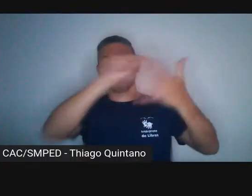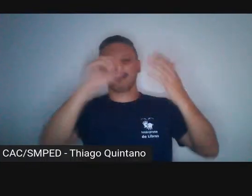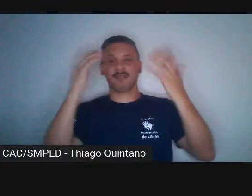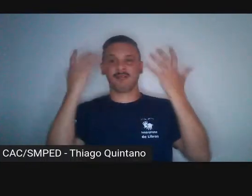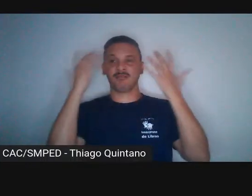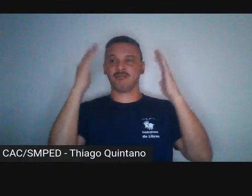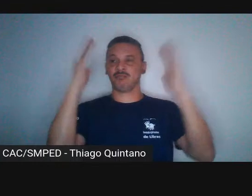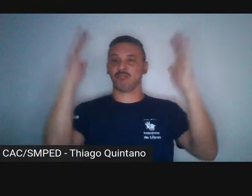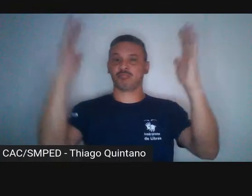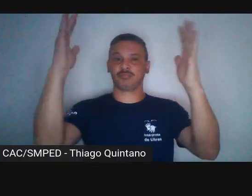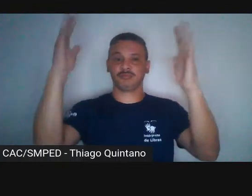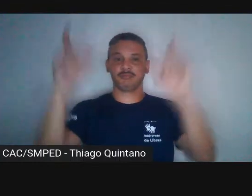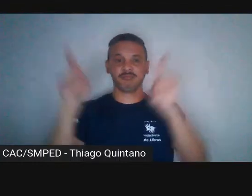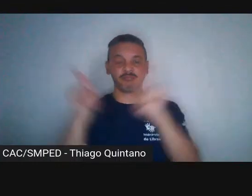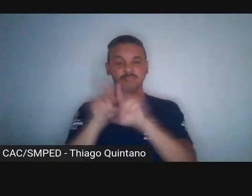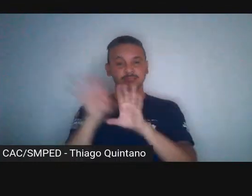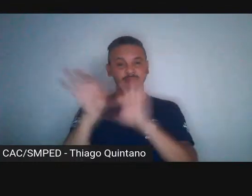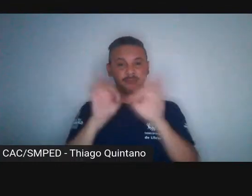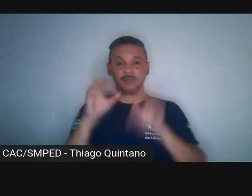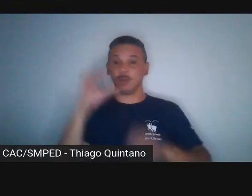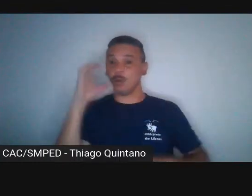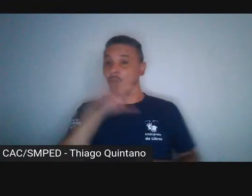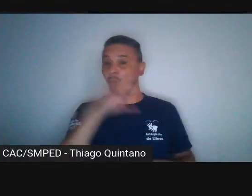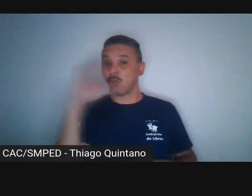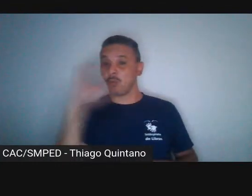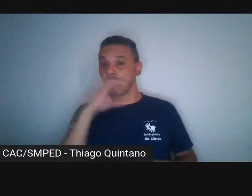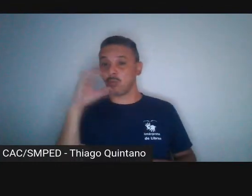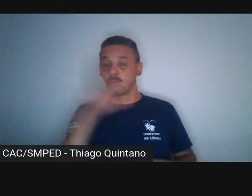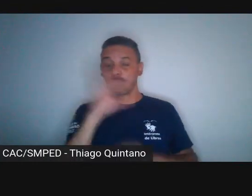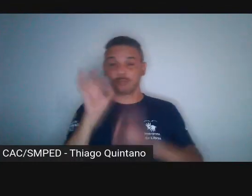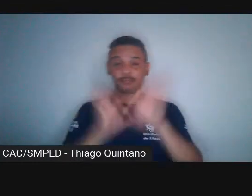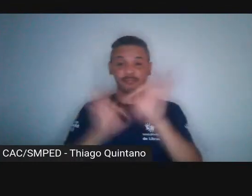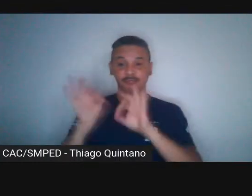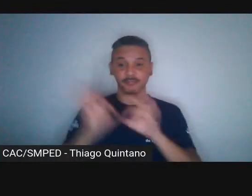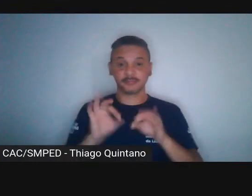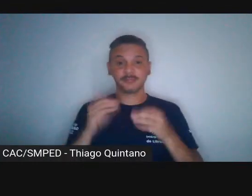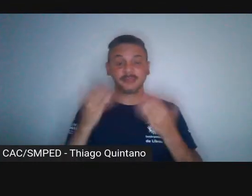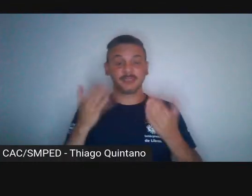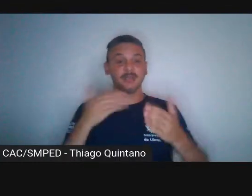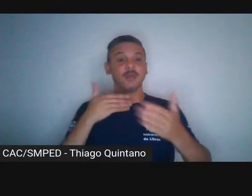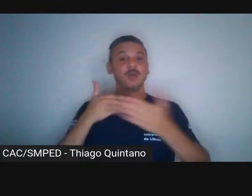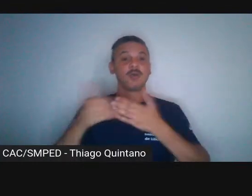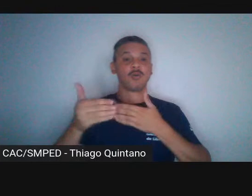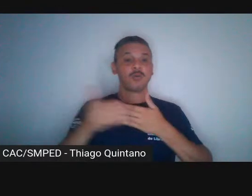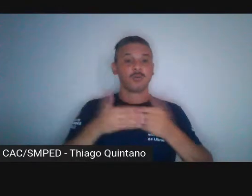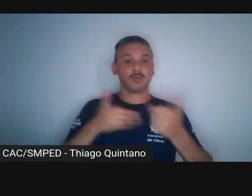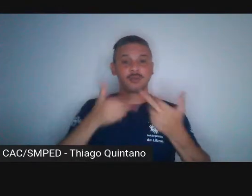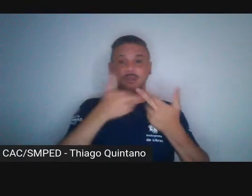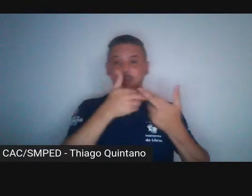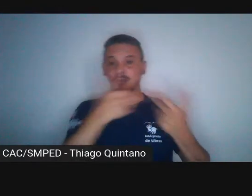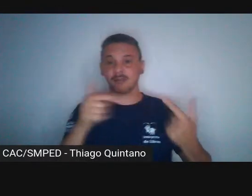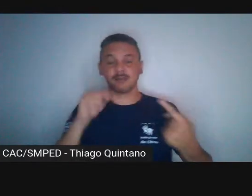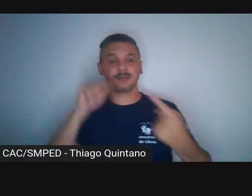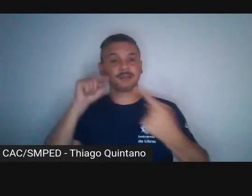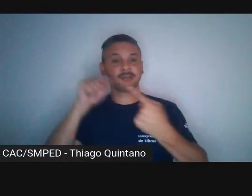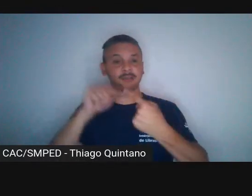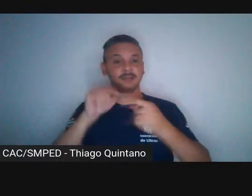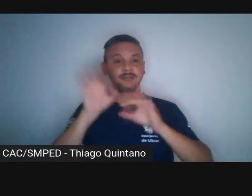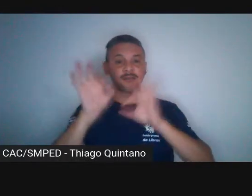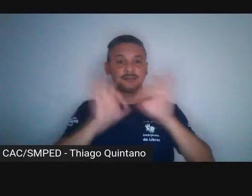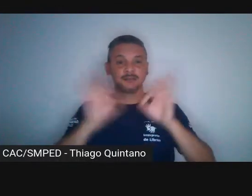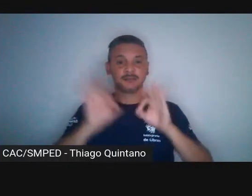ficou acelerando-se, então, qualquer contemplação crítica,